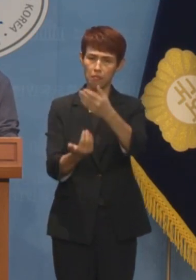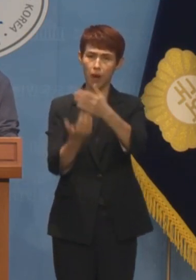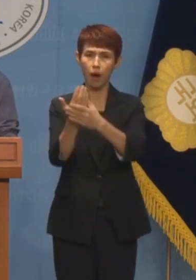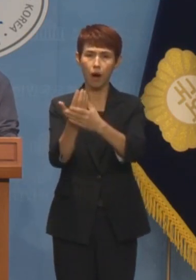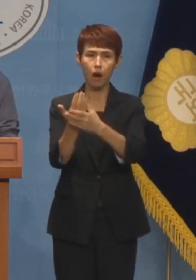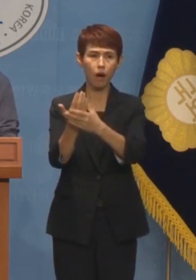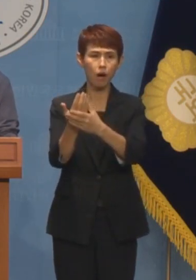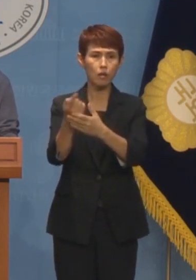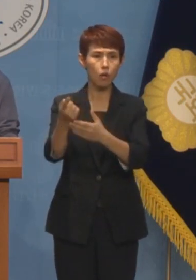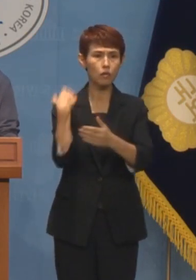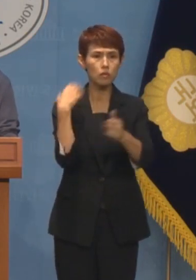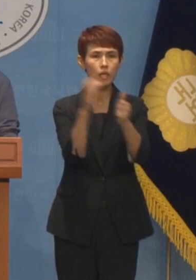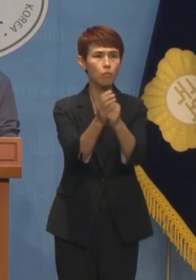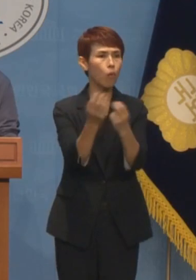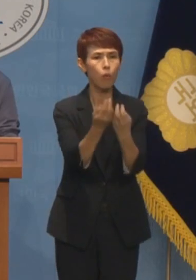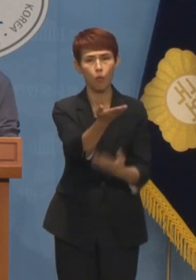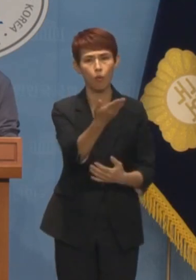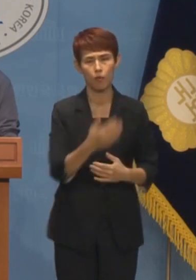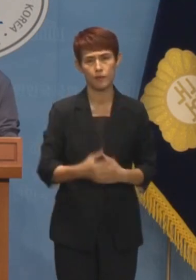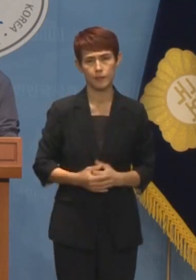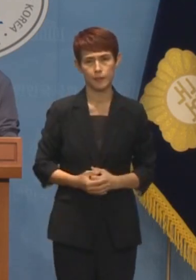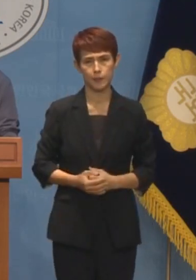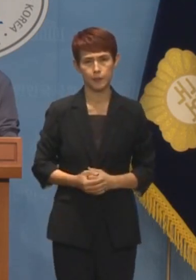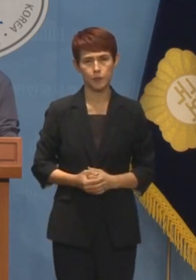어떻게 책임지겠다는 것입니까?